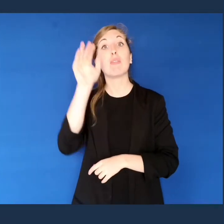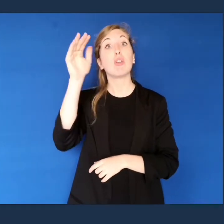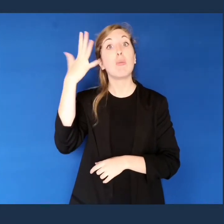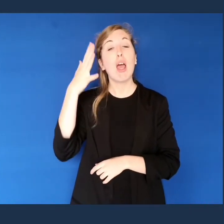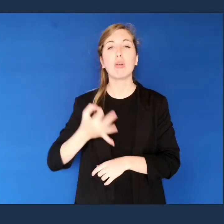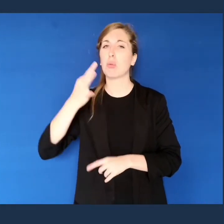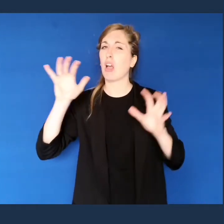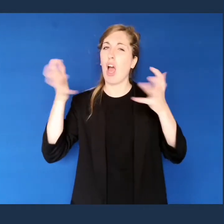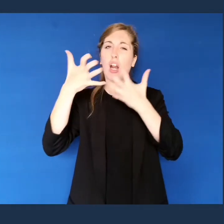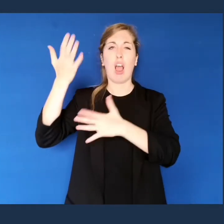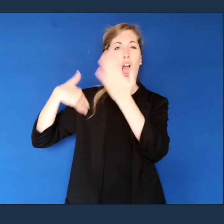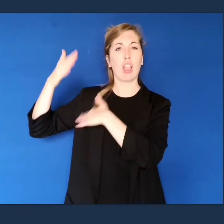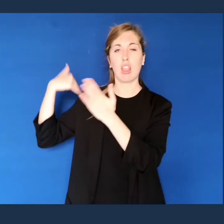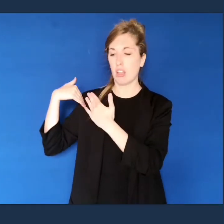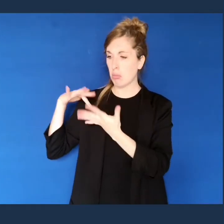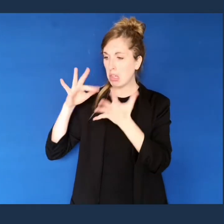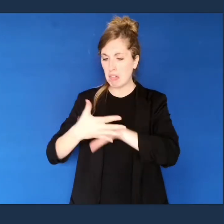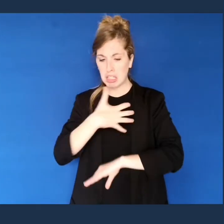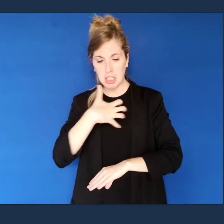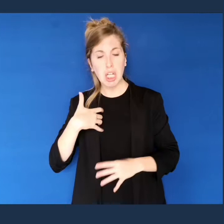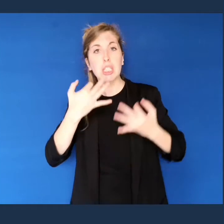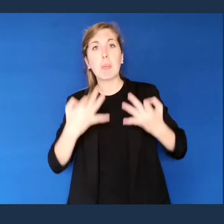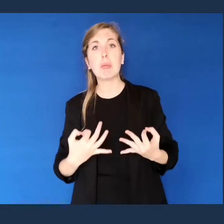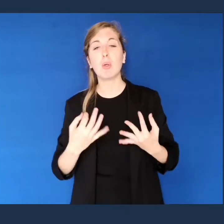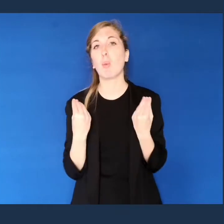quando è diventata una vera e propria scienza?